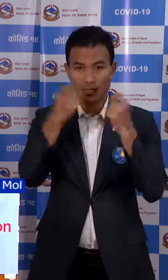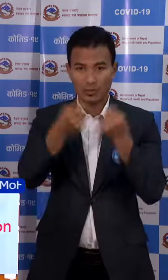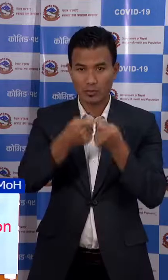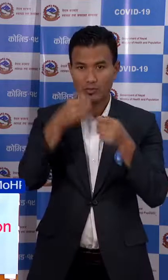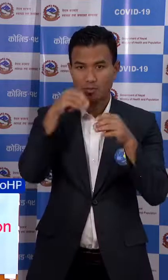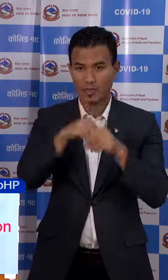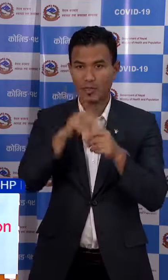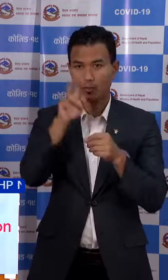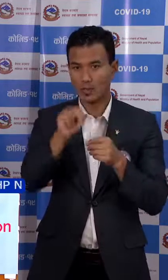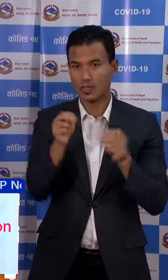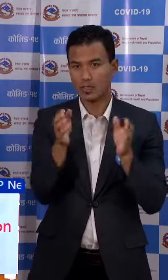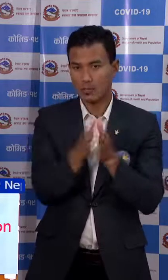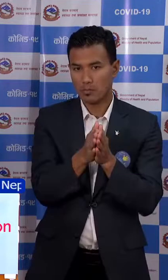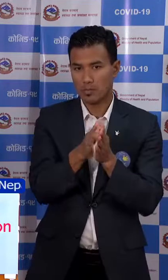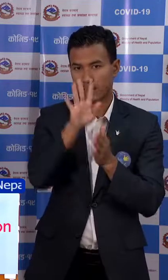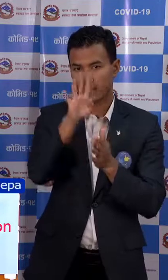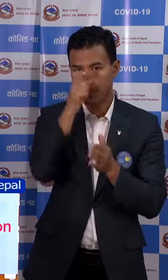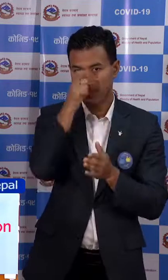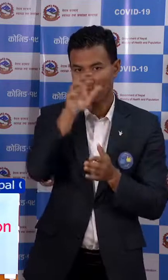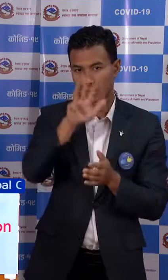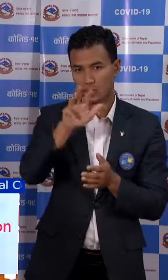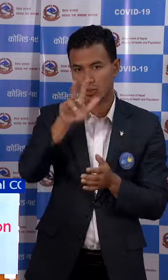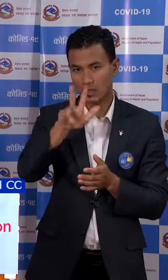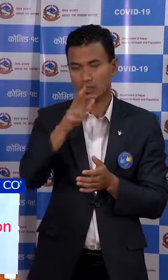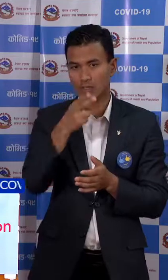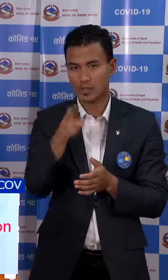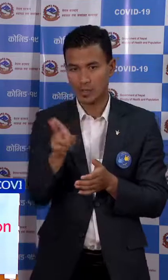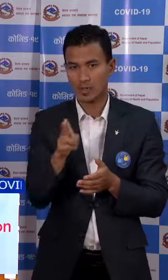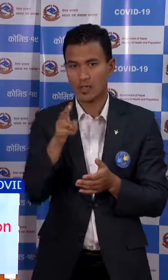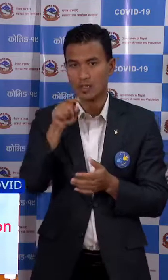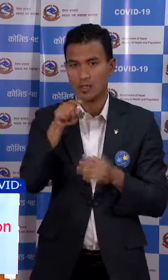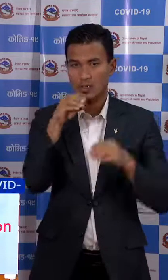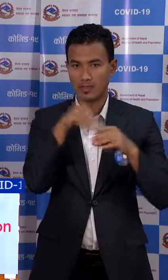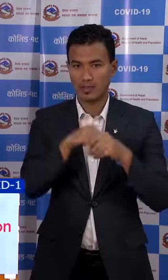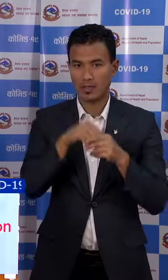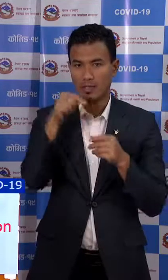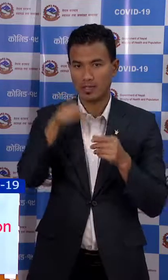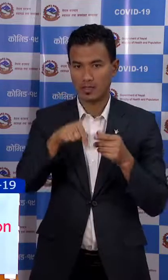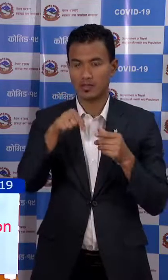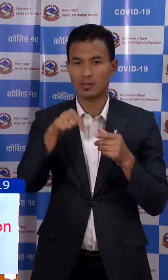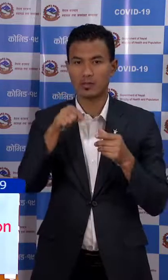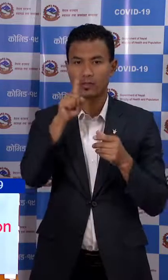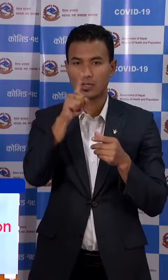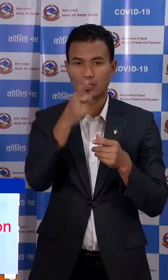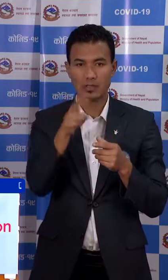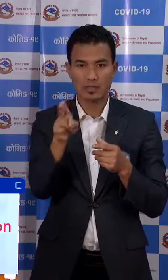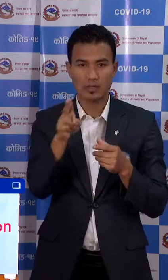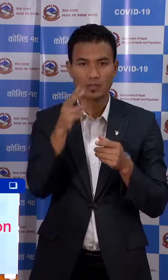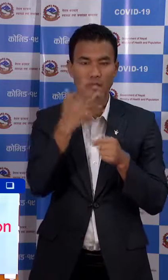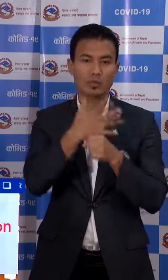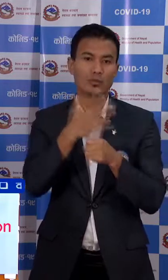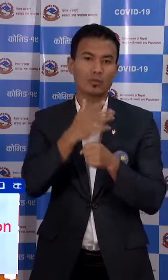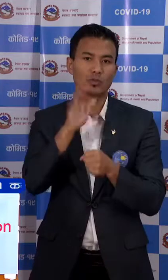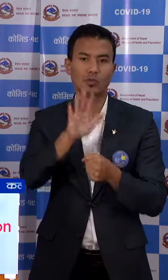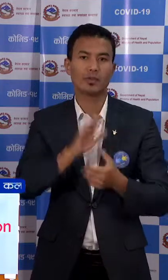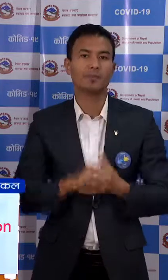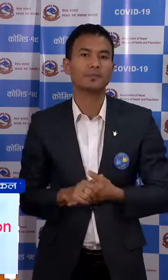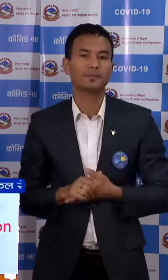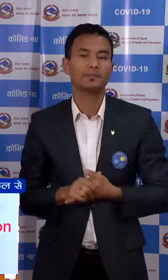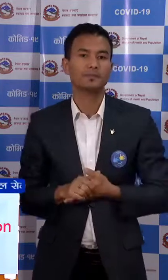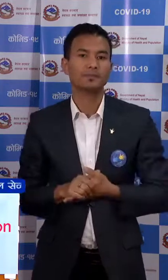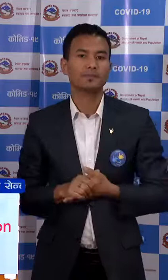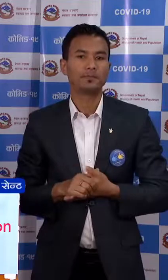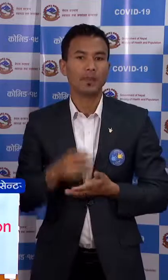परेका जम्मा 4,98 जना तेस मद्दे आज एक जना भगतपुर को अनुन छा